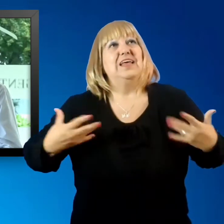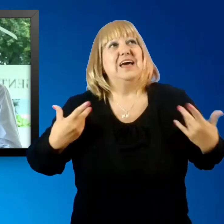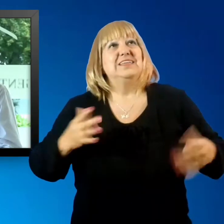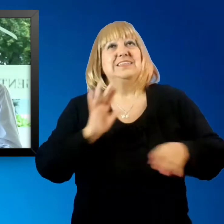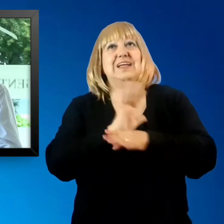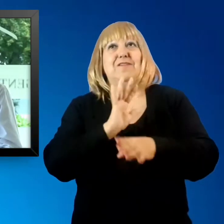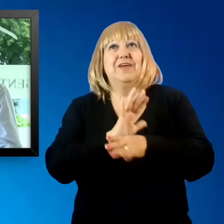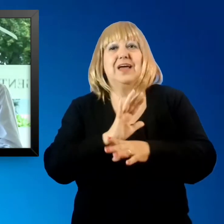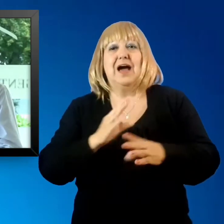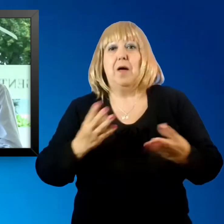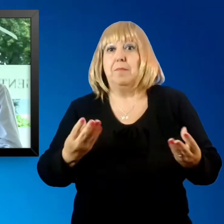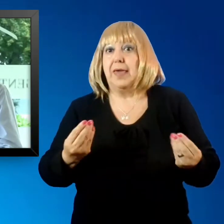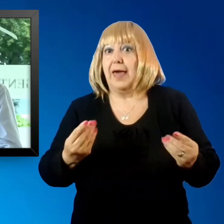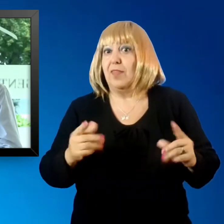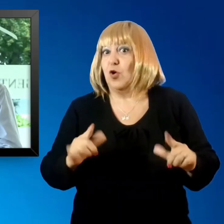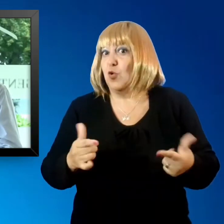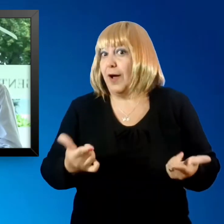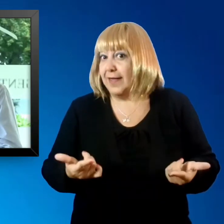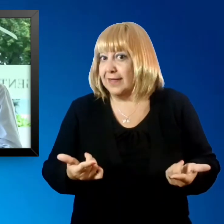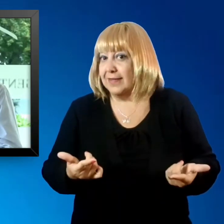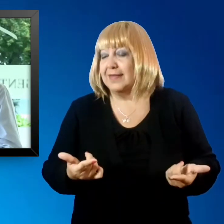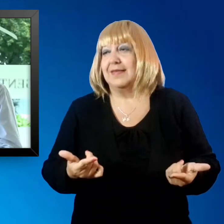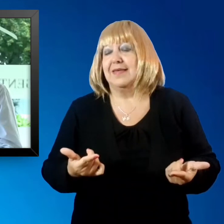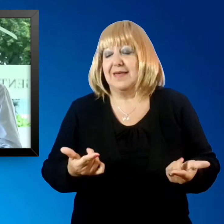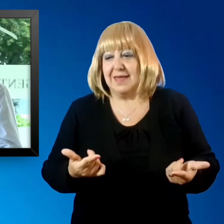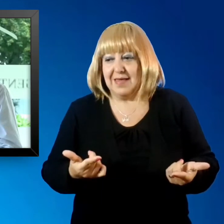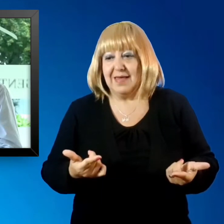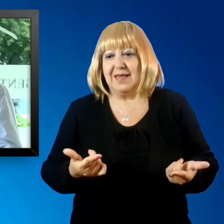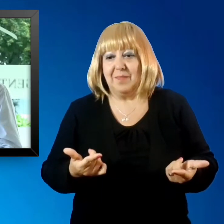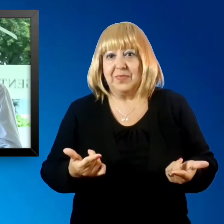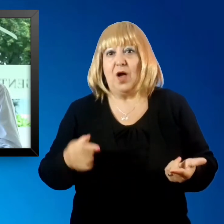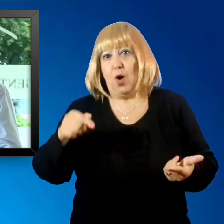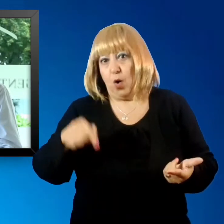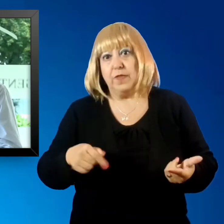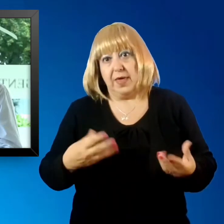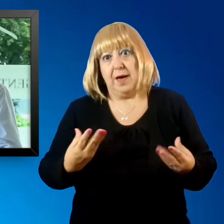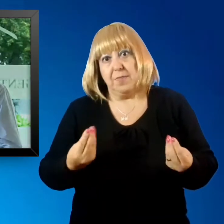ausencia de miedo. Y hoy tenemos mucho miedo, así que hay que trabajar en eso.